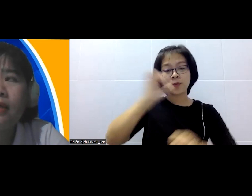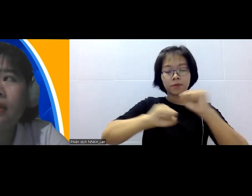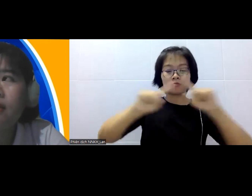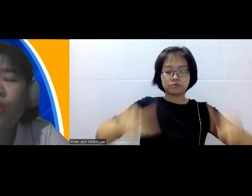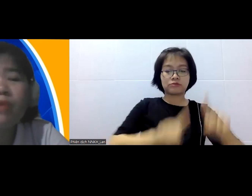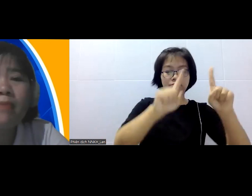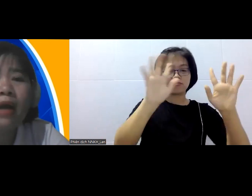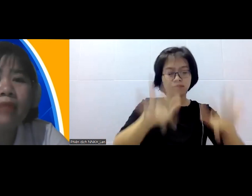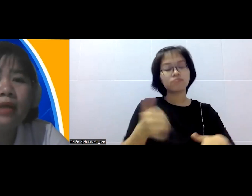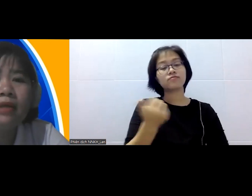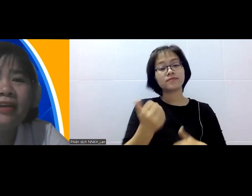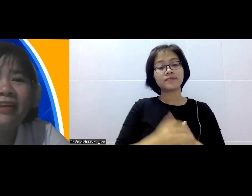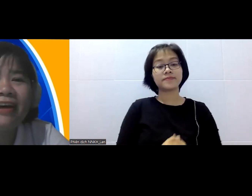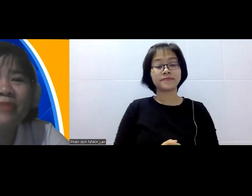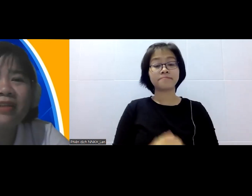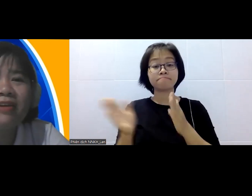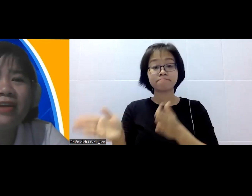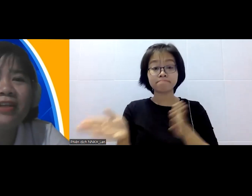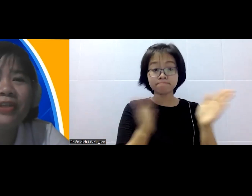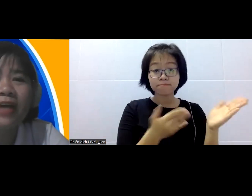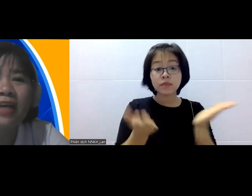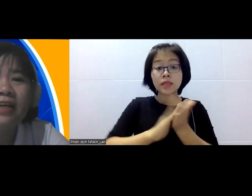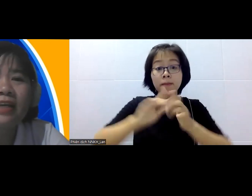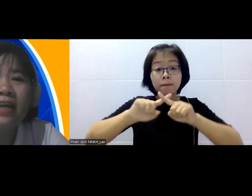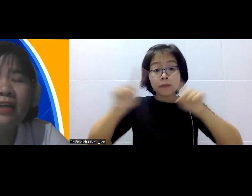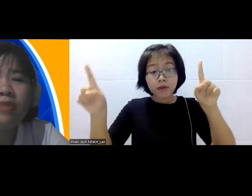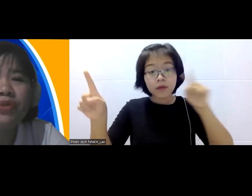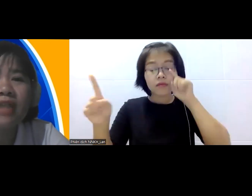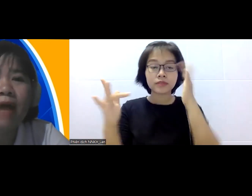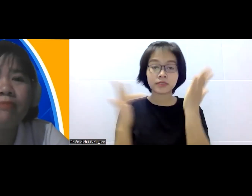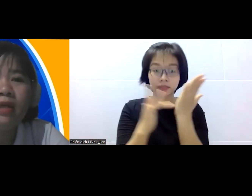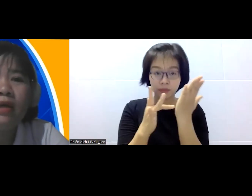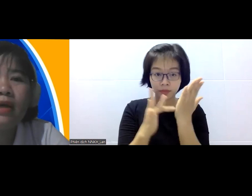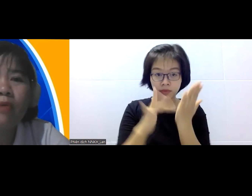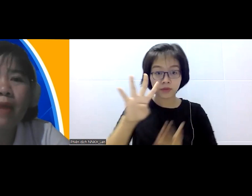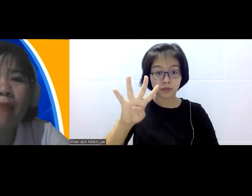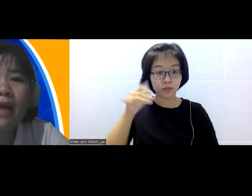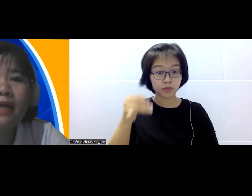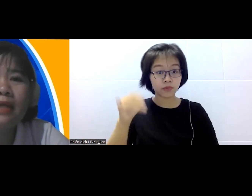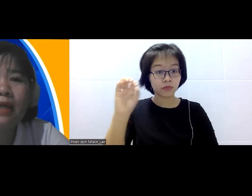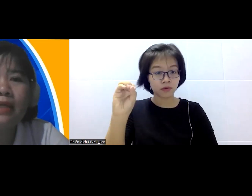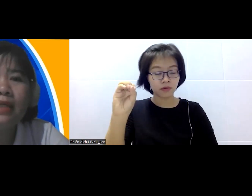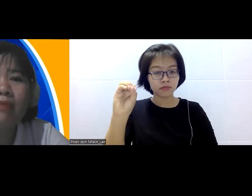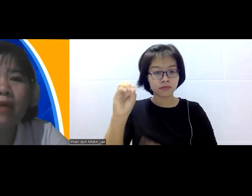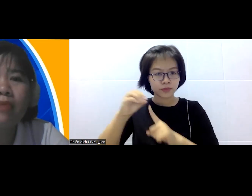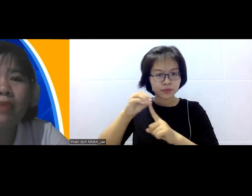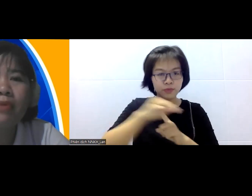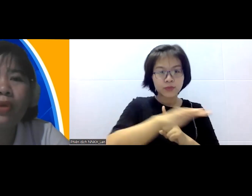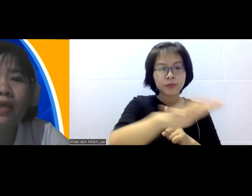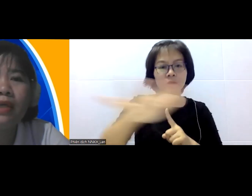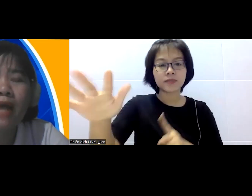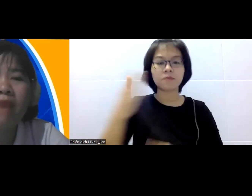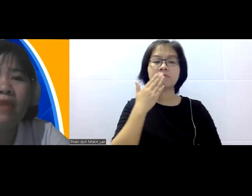4.0 đó cho nên là mình có rất là nhiều cái cách để mình truyền thông quảng bá cái hình ảnh phẩm nồng